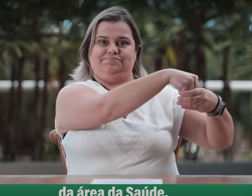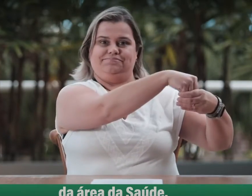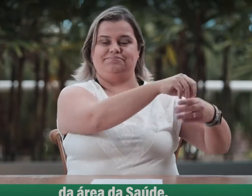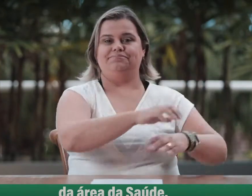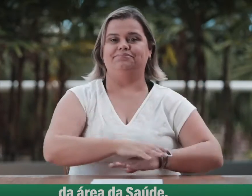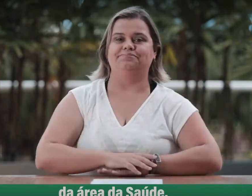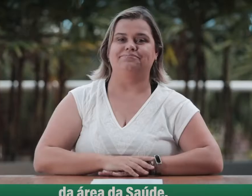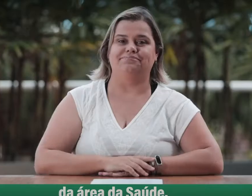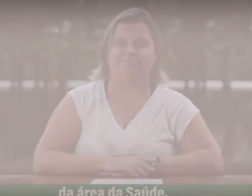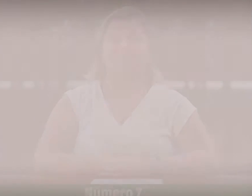saúde.